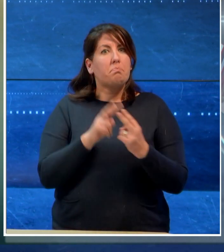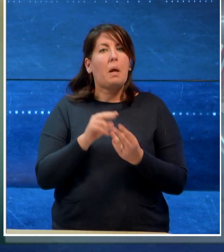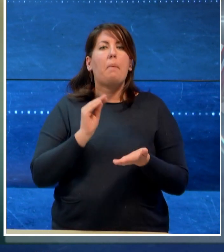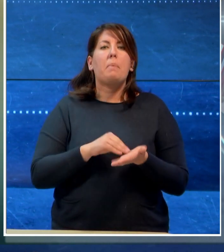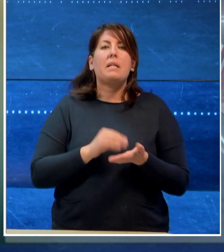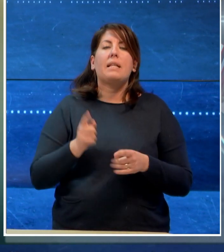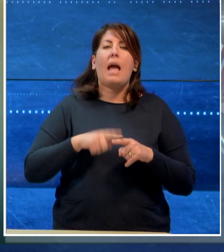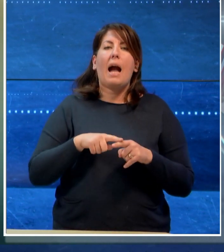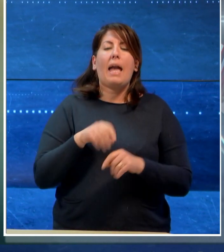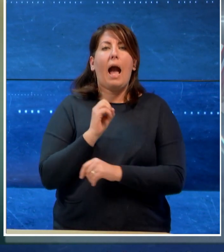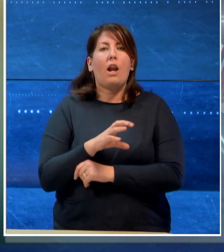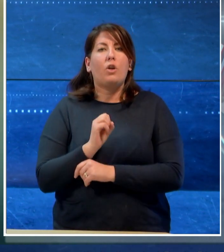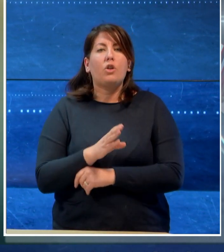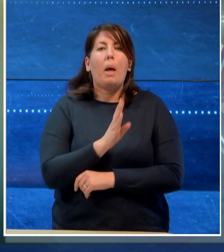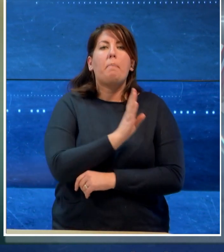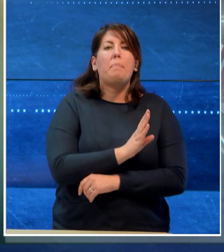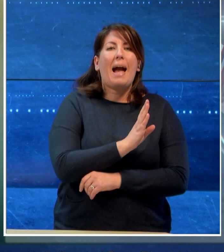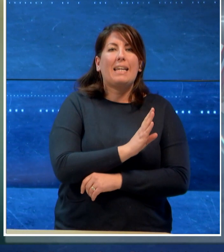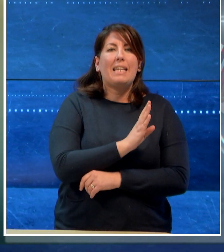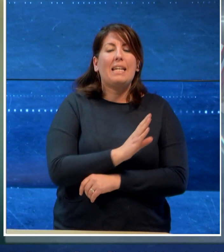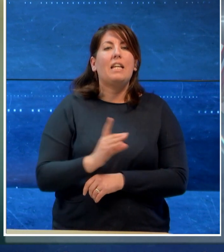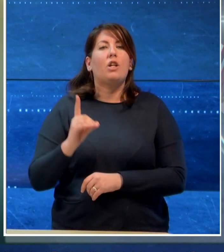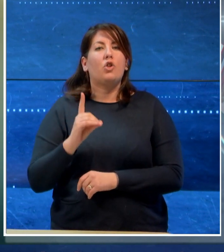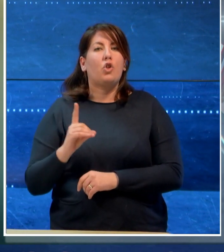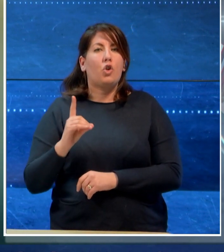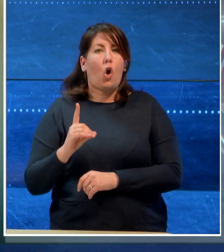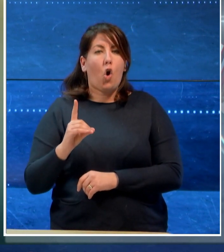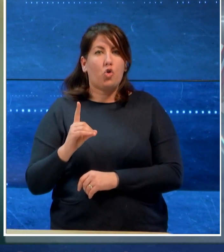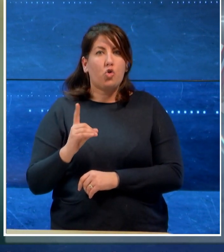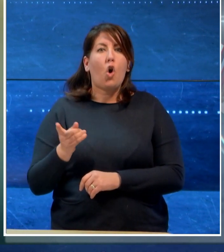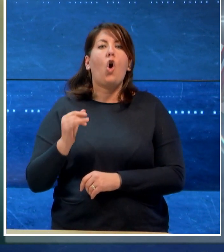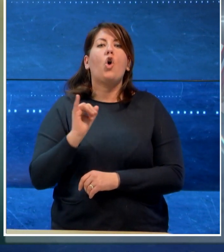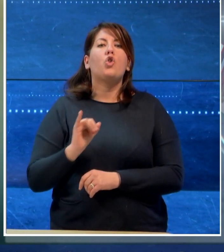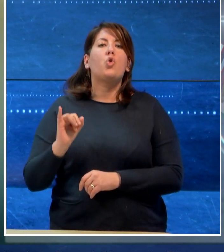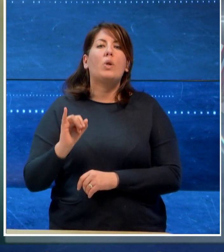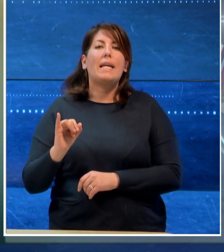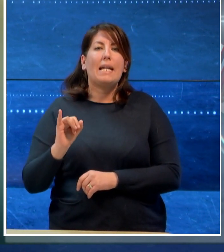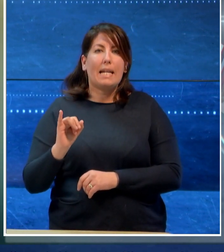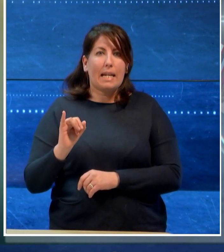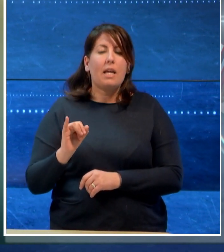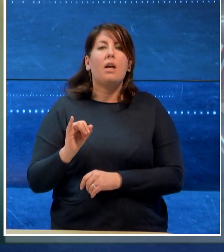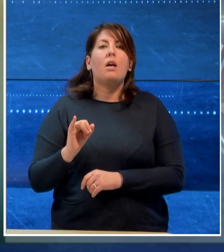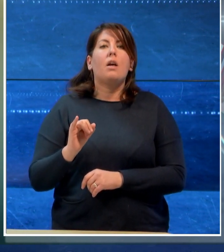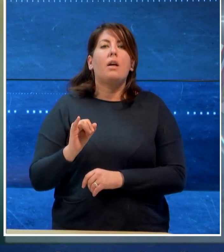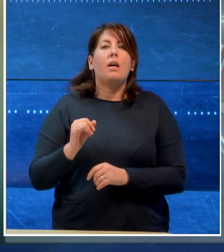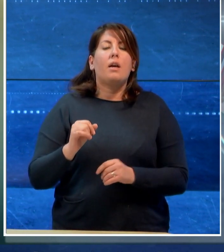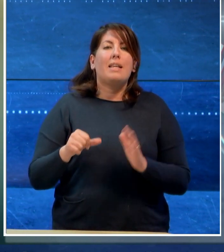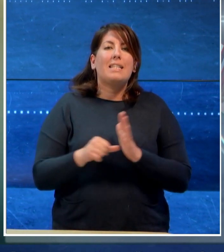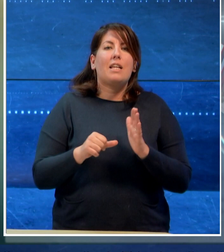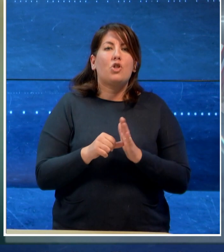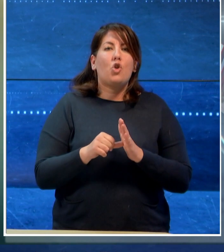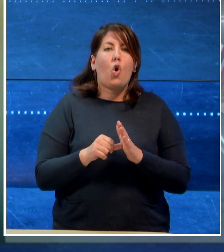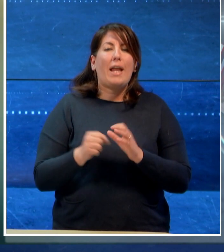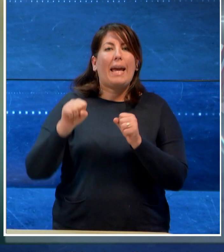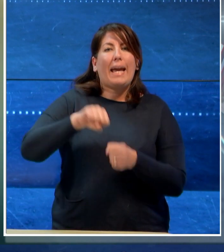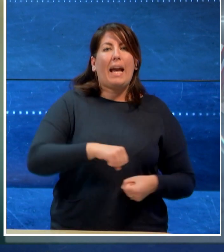Bianchini, Alessandro Dironzo e Agostino Iurilli, sezione Canottaggio, oltre al